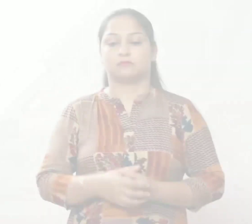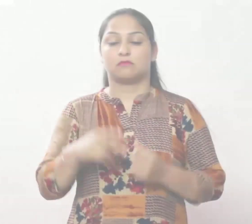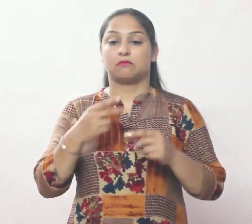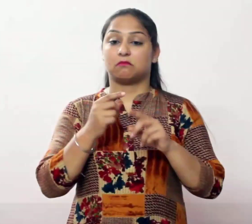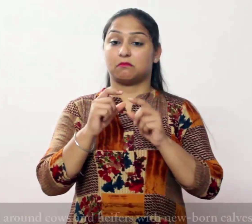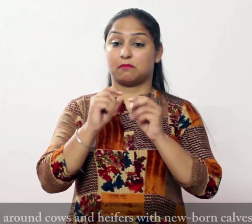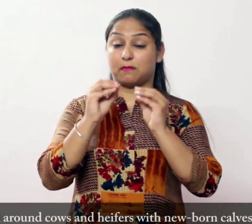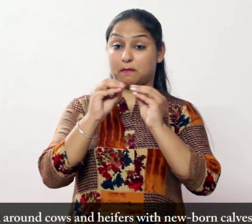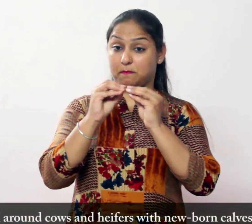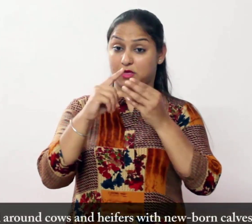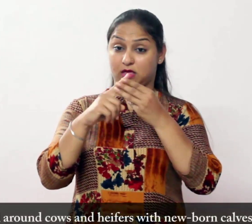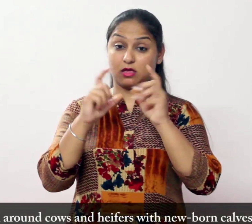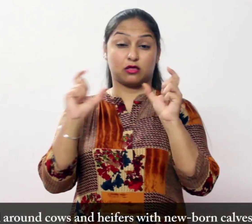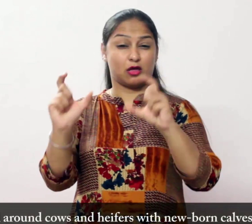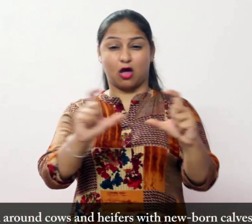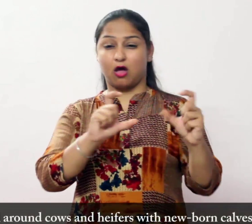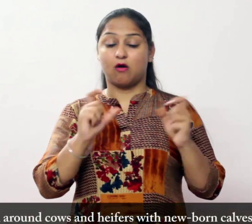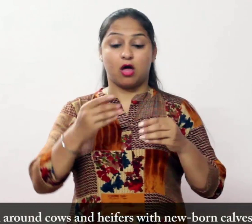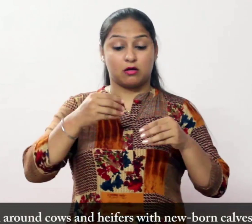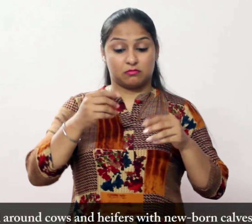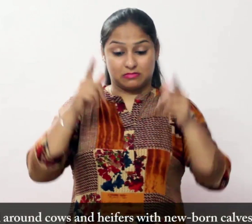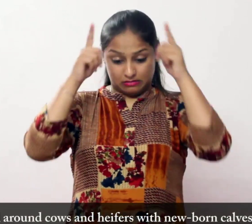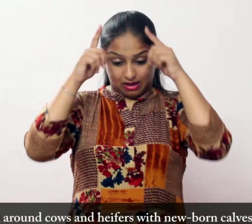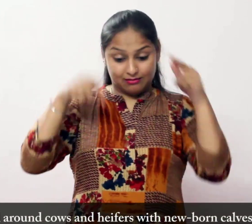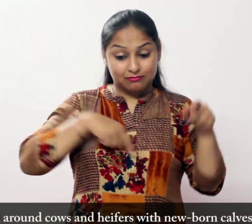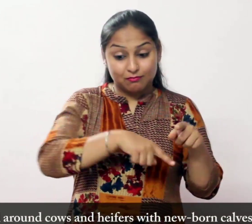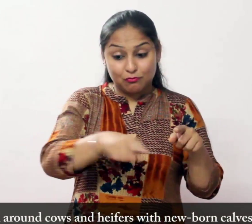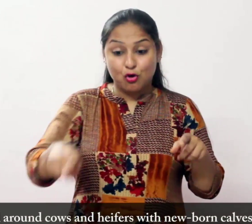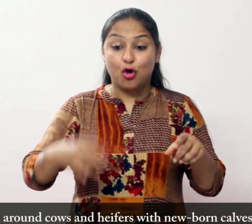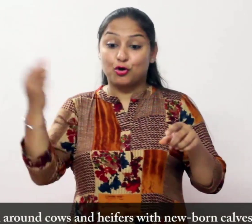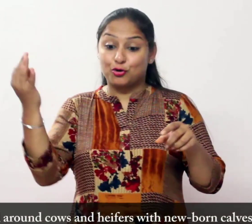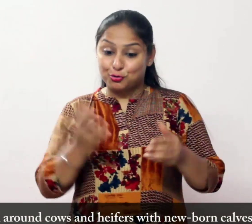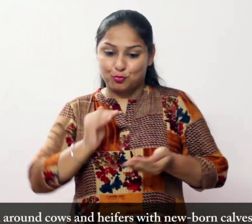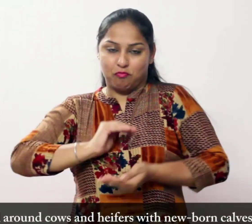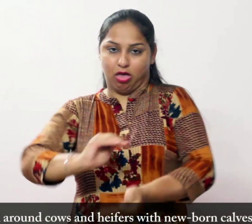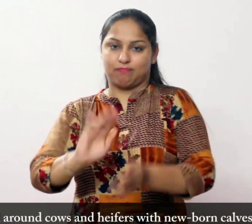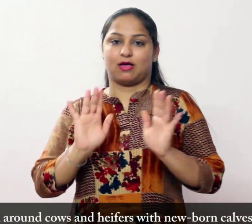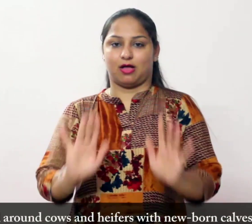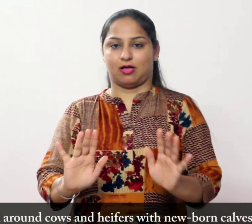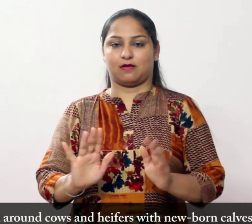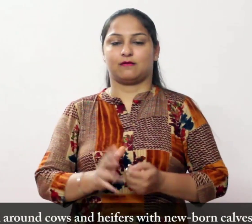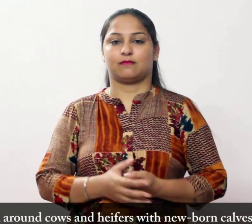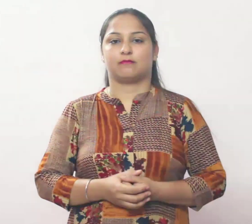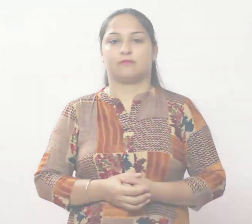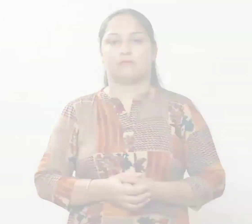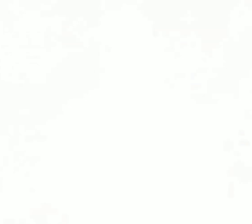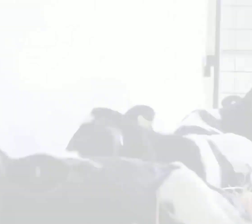नए जन में बच्छनों के साथ गायों और हेफर्स के आसपास सावधान रहे